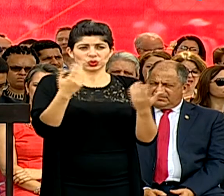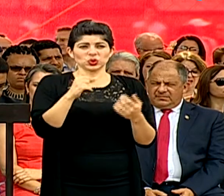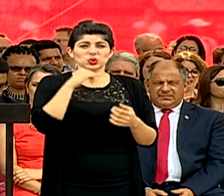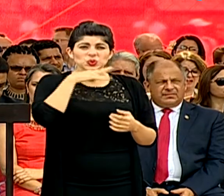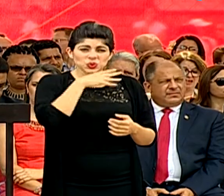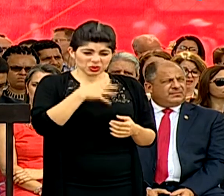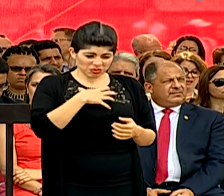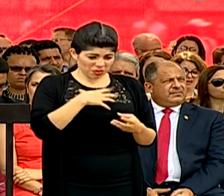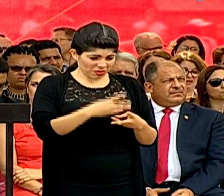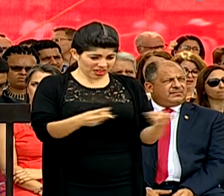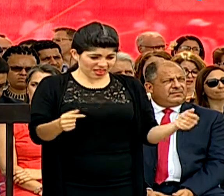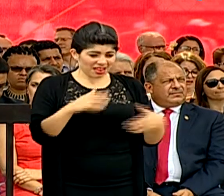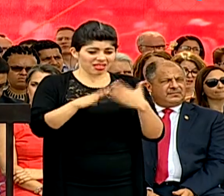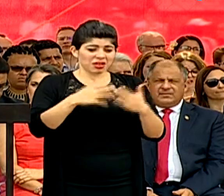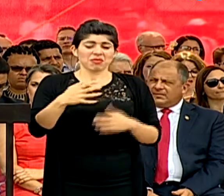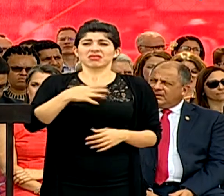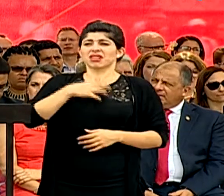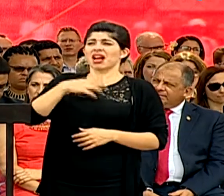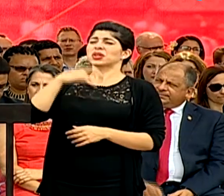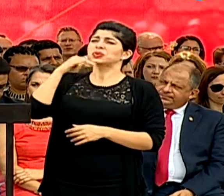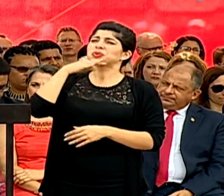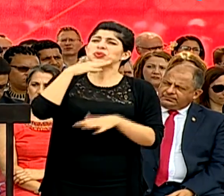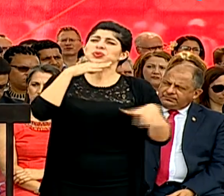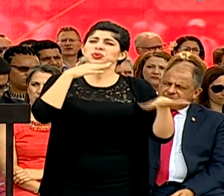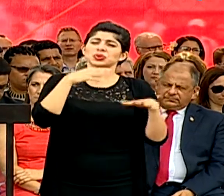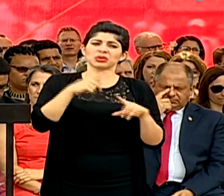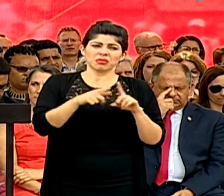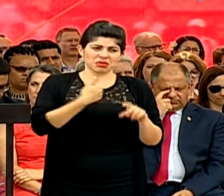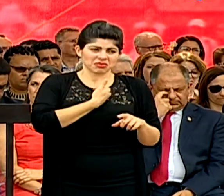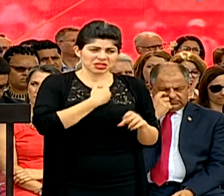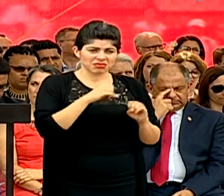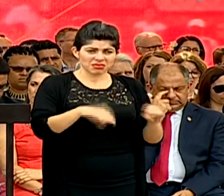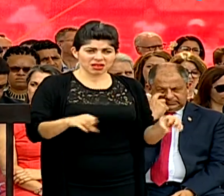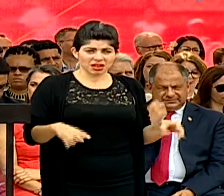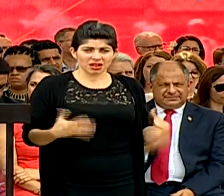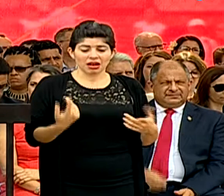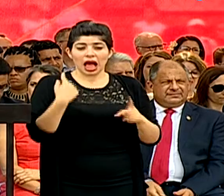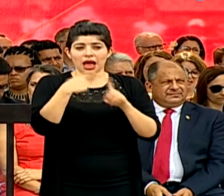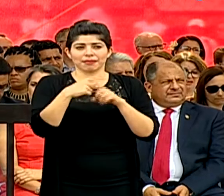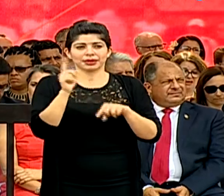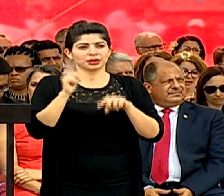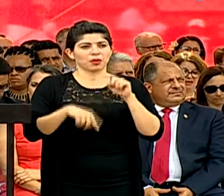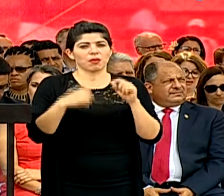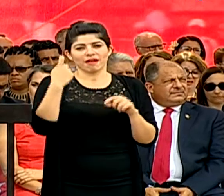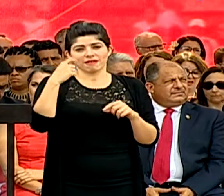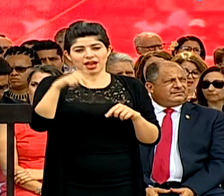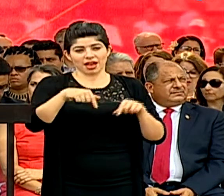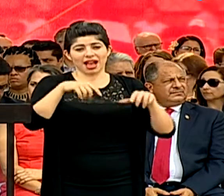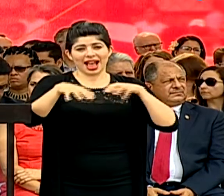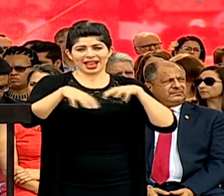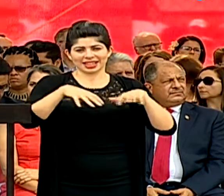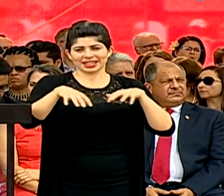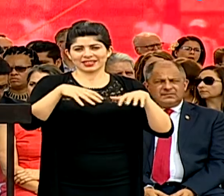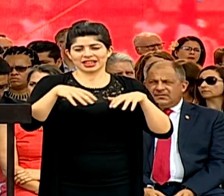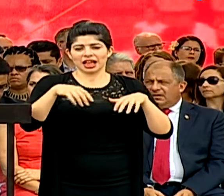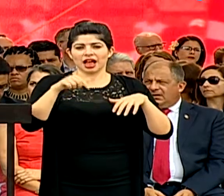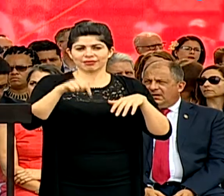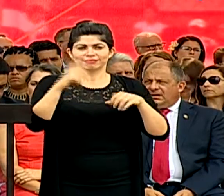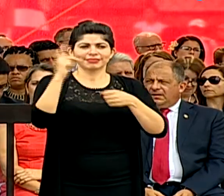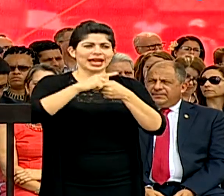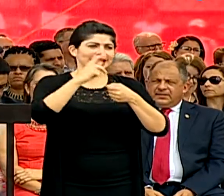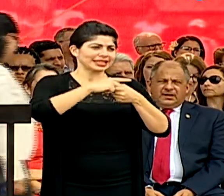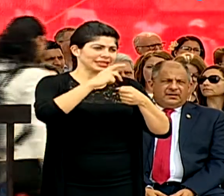territorios para luego andar reclamando por la sociedad. Además, no puede faltar en estas actividades, en las cuales